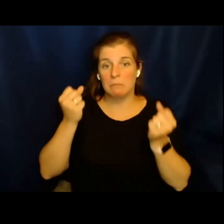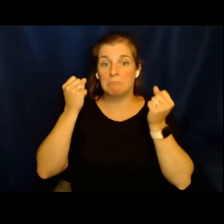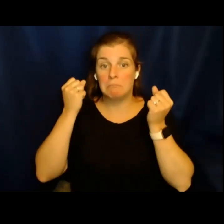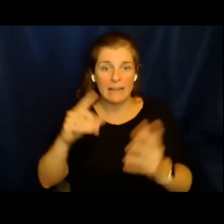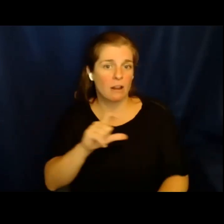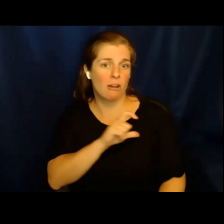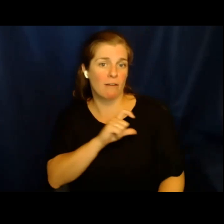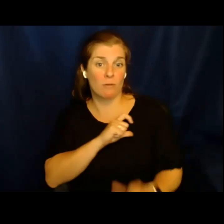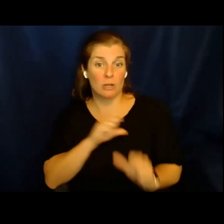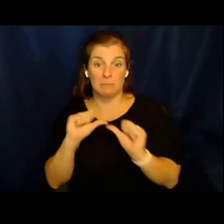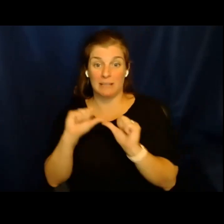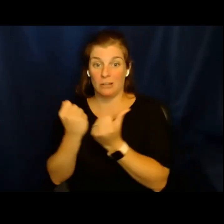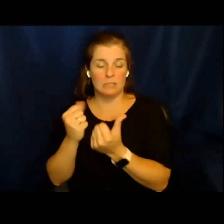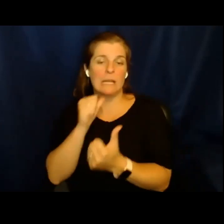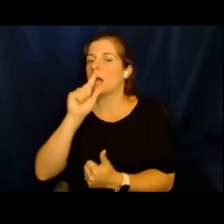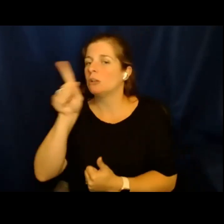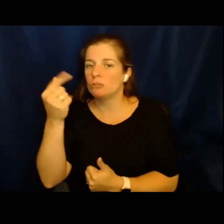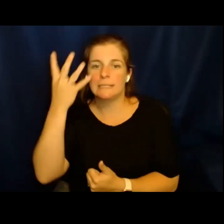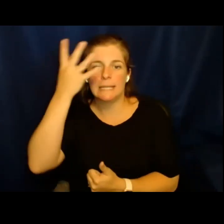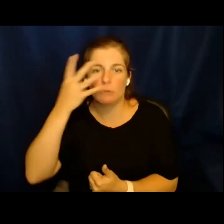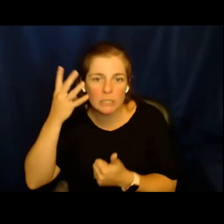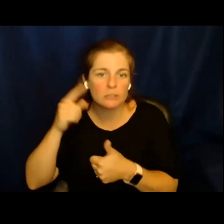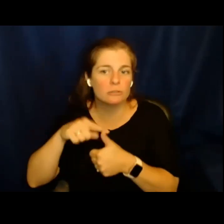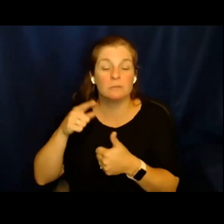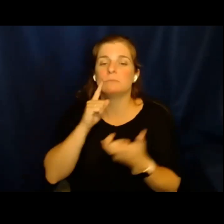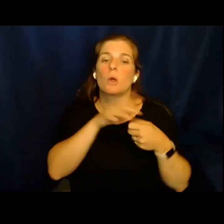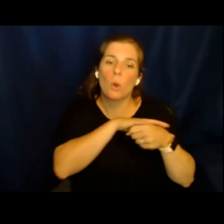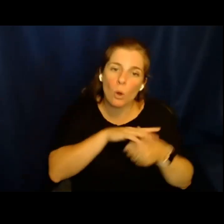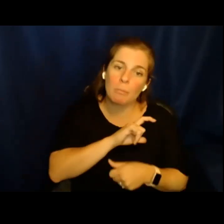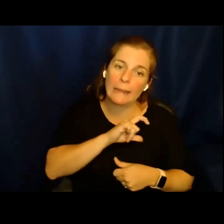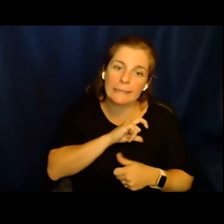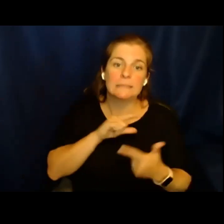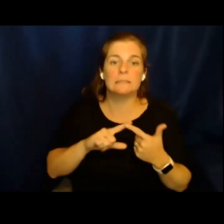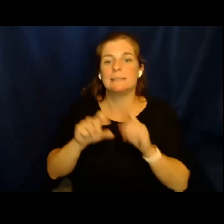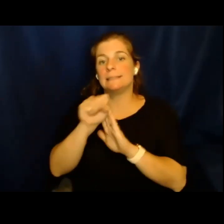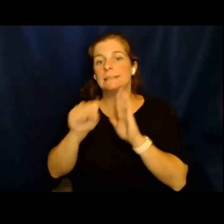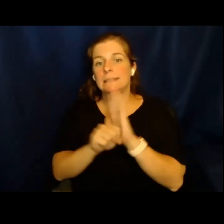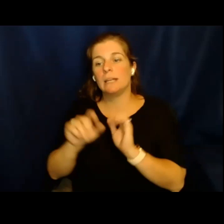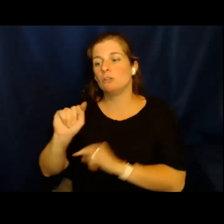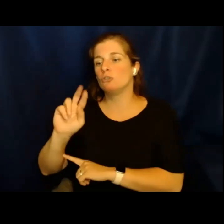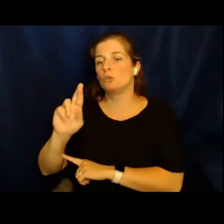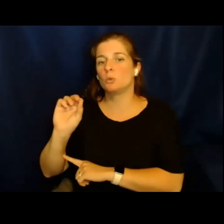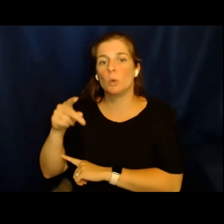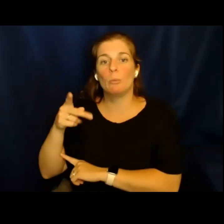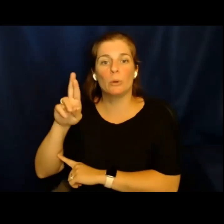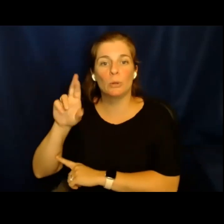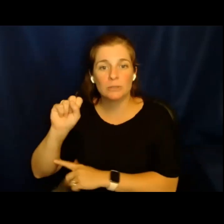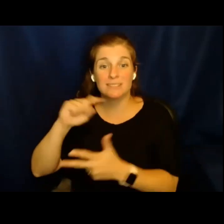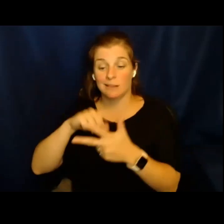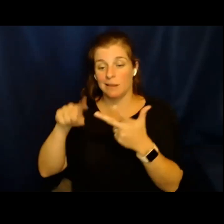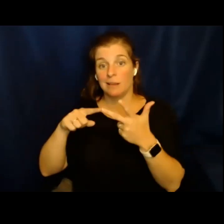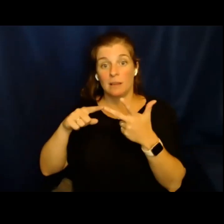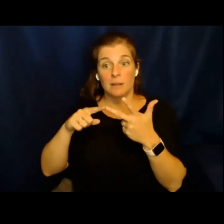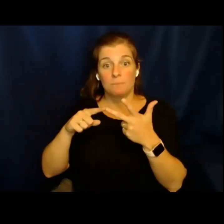fronterizo. Aquí tenemos múltiples agencias, no solamente inmigración, tenemos a la policía local, a la policía